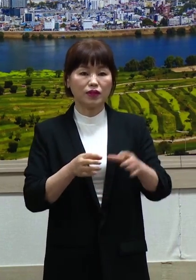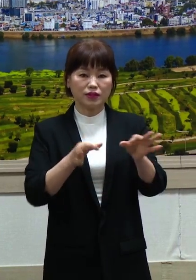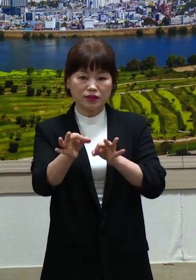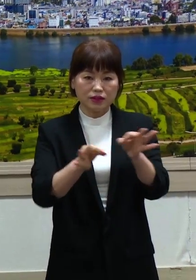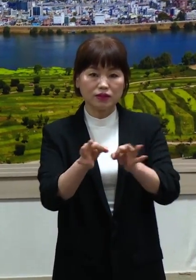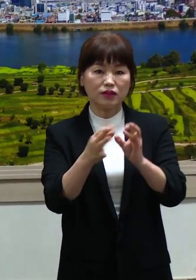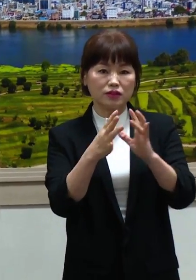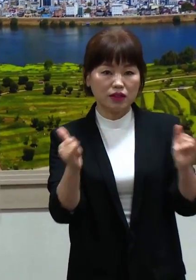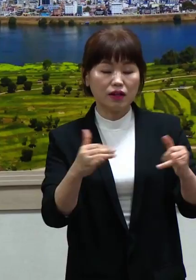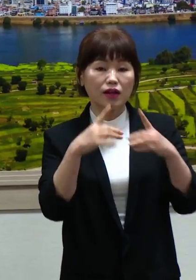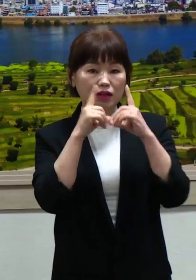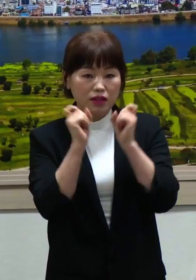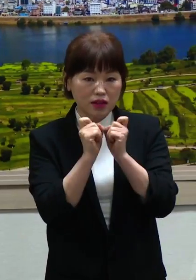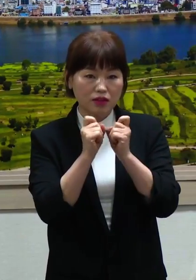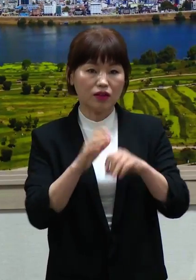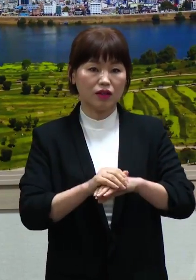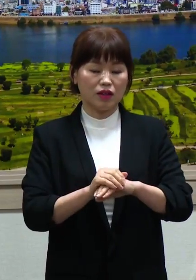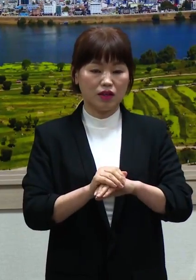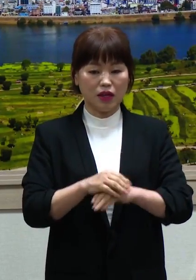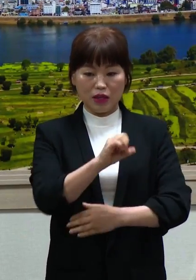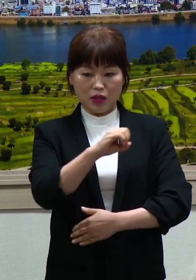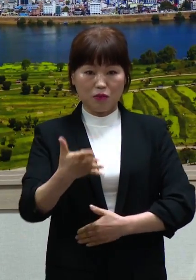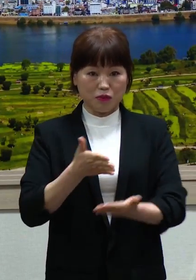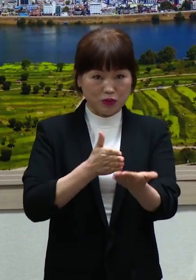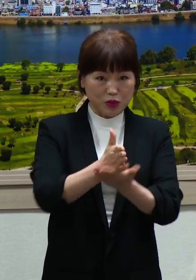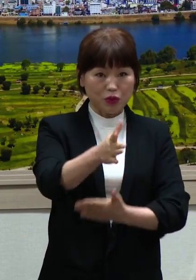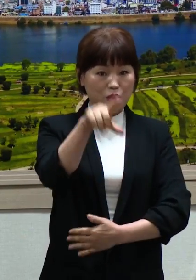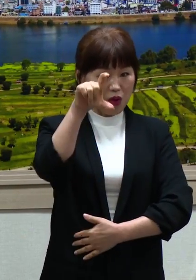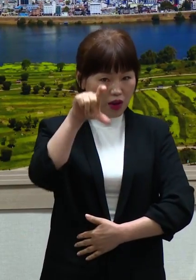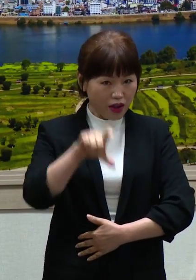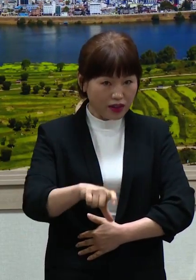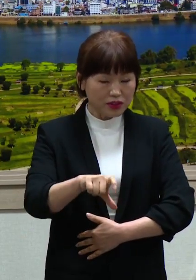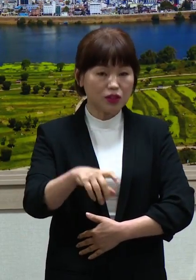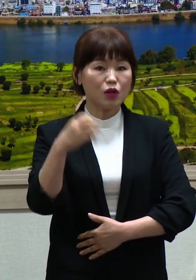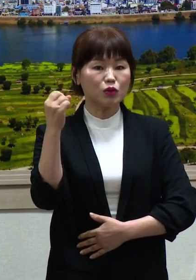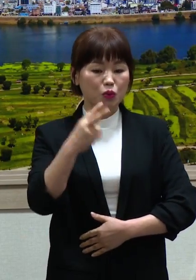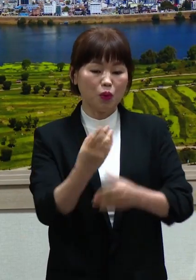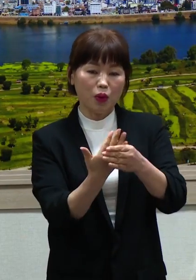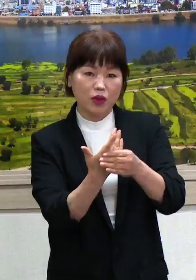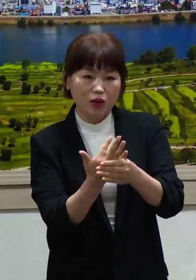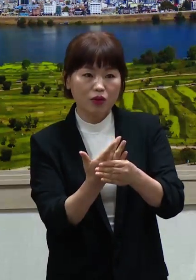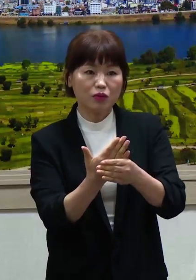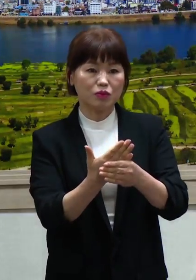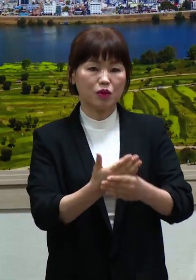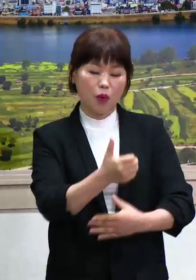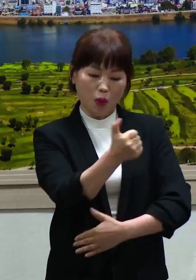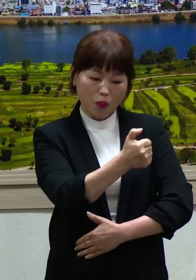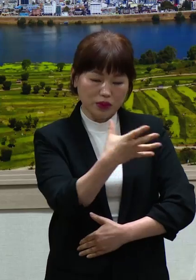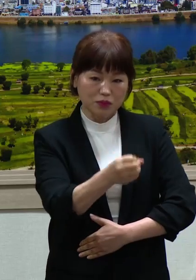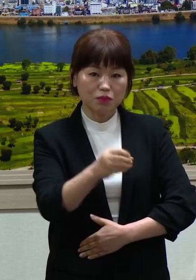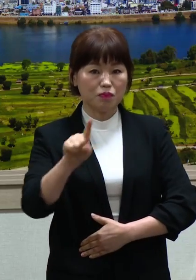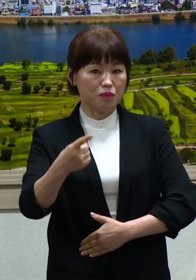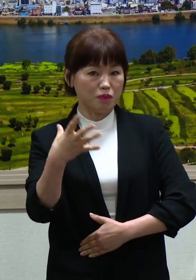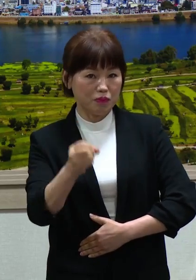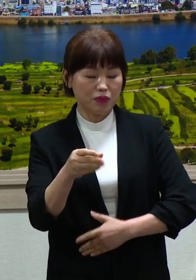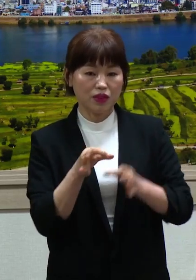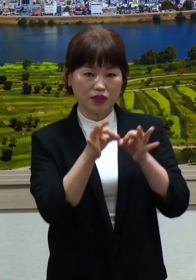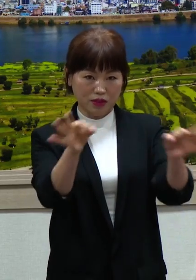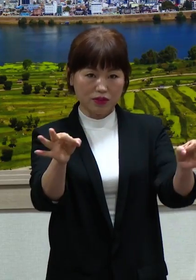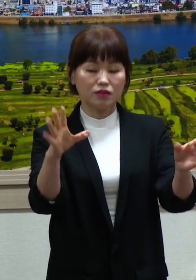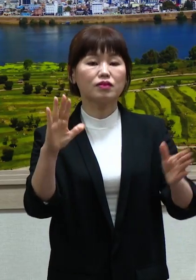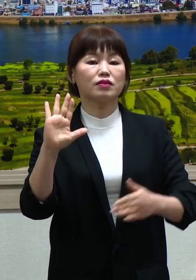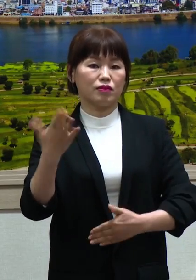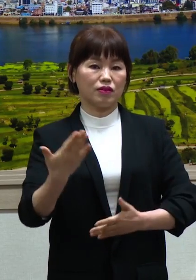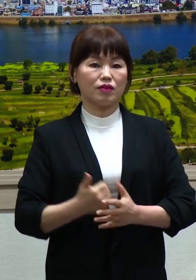양평품모와 현금으로 각 50만원과 100만원을 선별적으로 지급하게 됩니다.